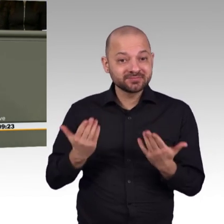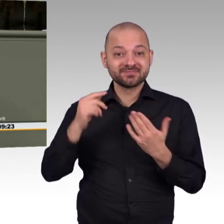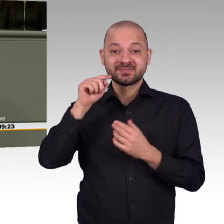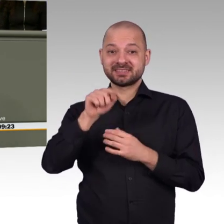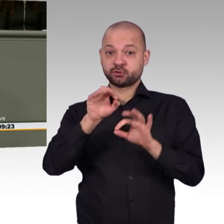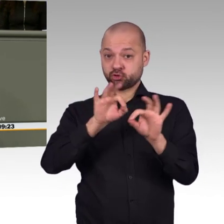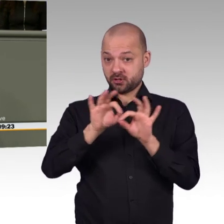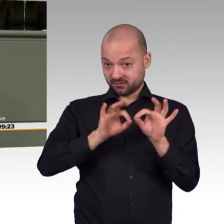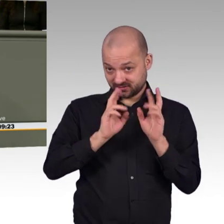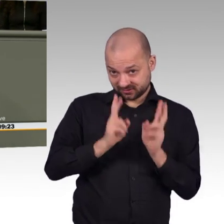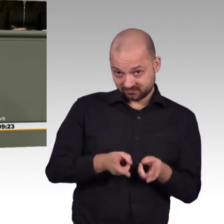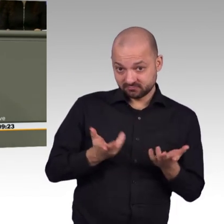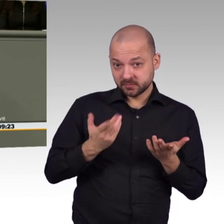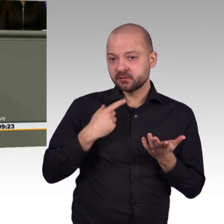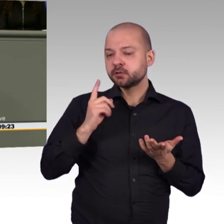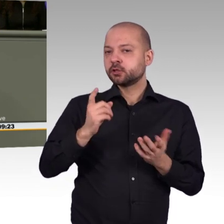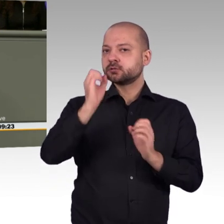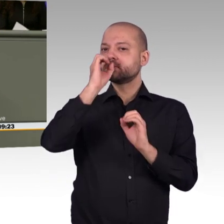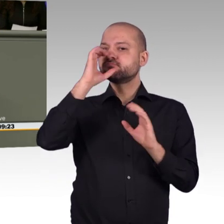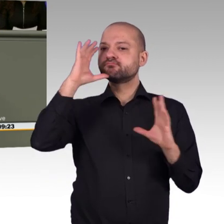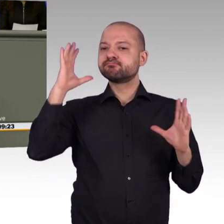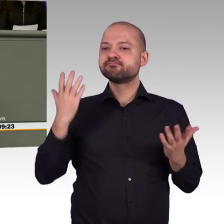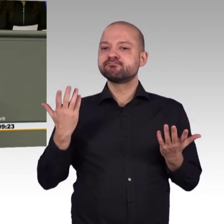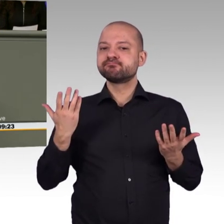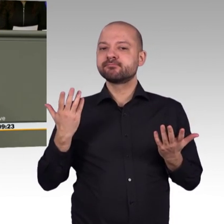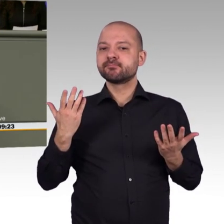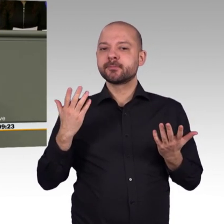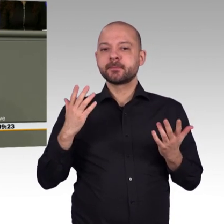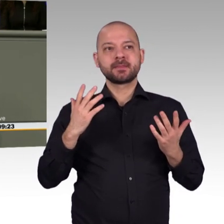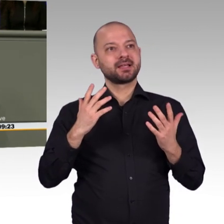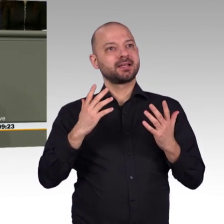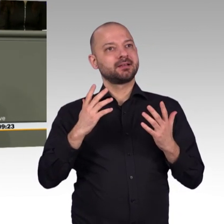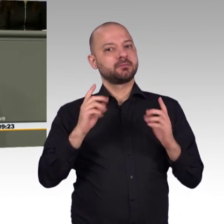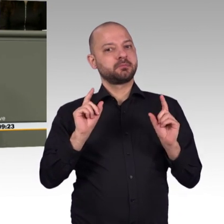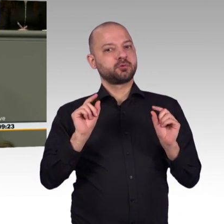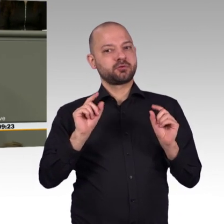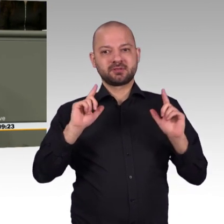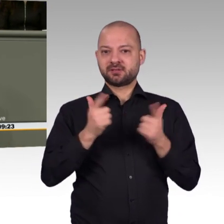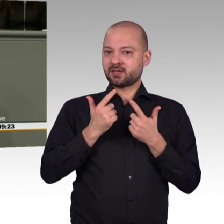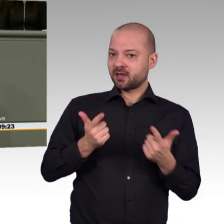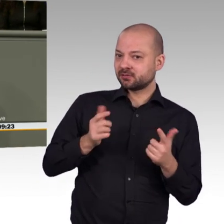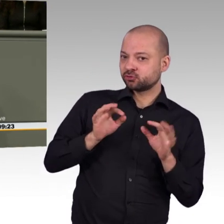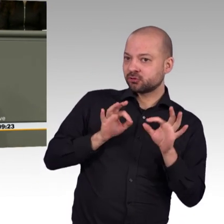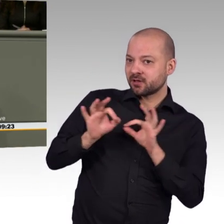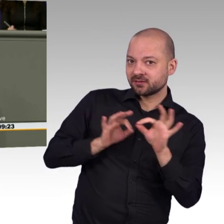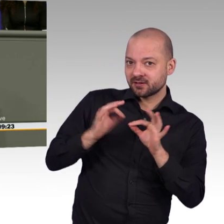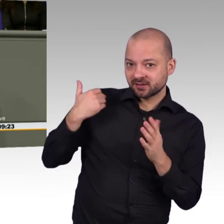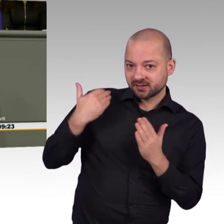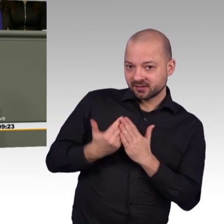ohne jegliche Gewichtung. Hier stehen zentrale Vorgaben wie künstliche Intelligenz und die so dringend wichtige Unterstützung des